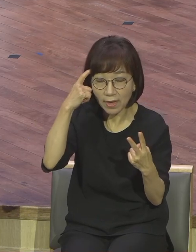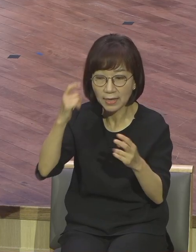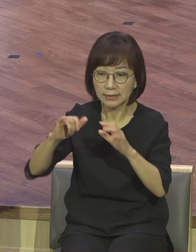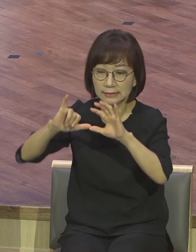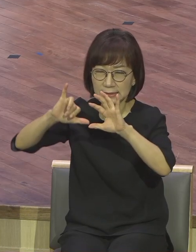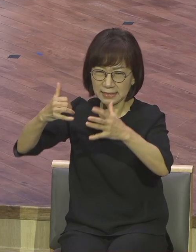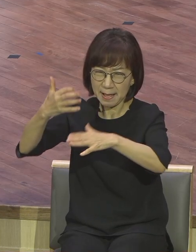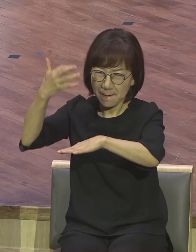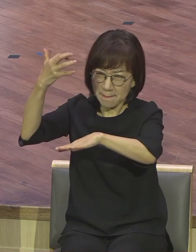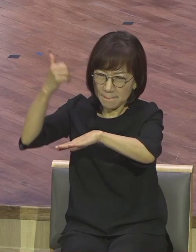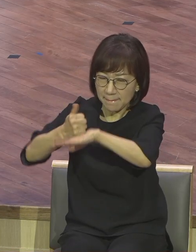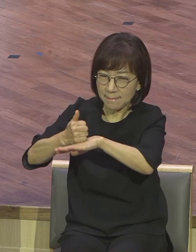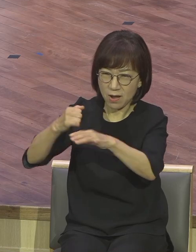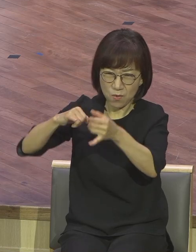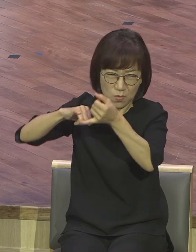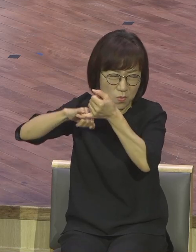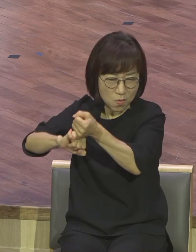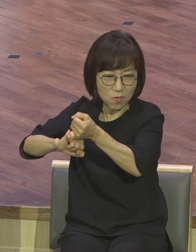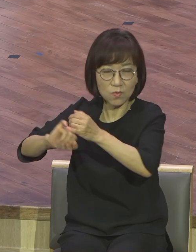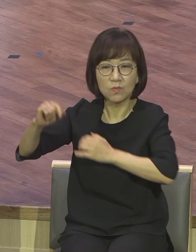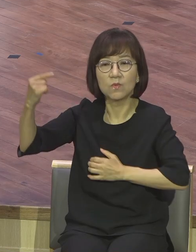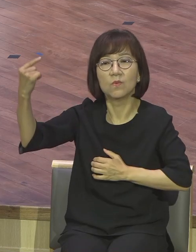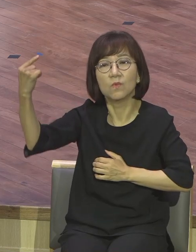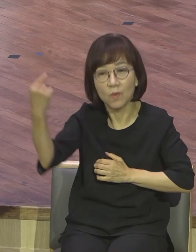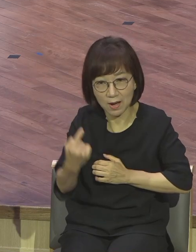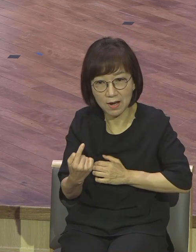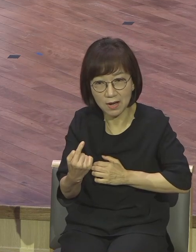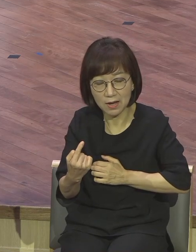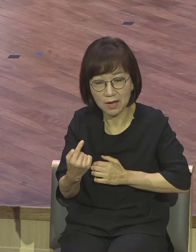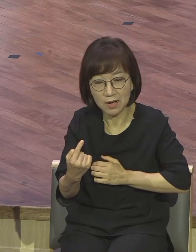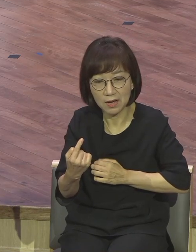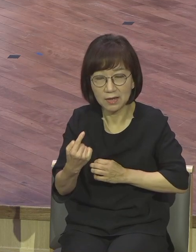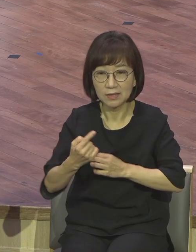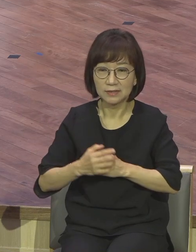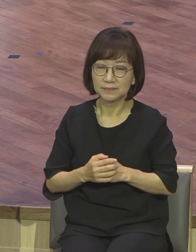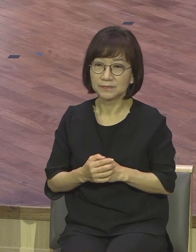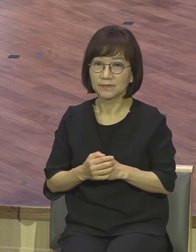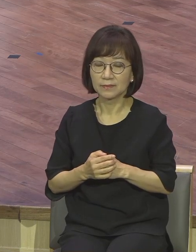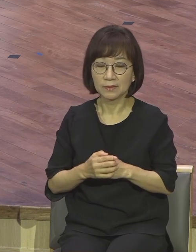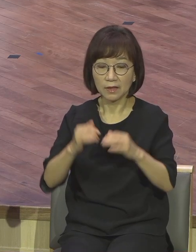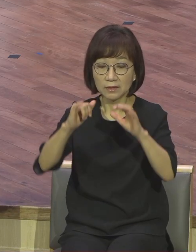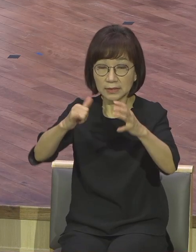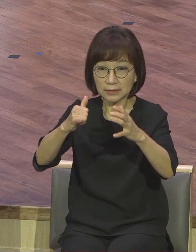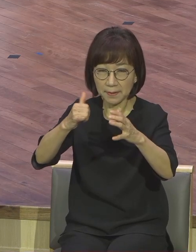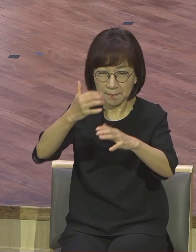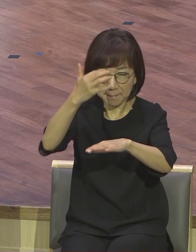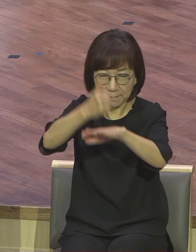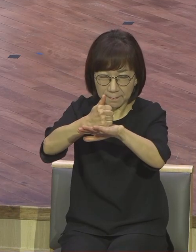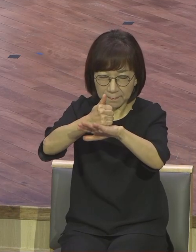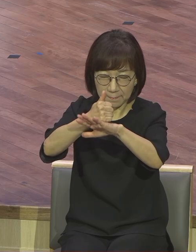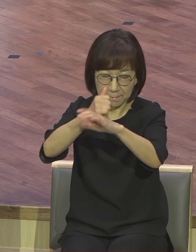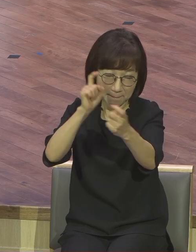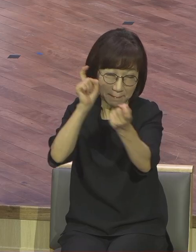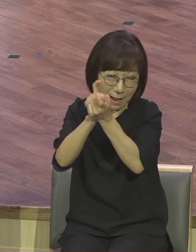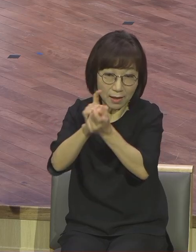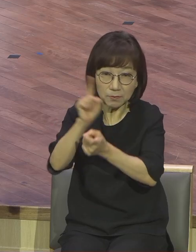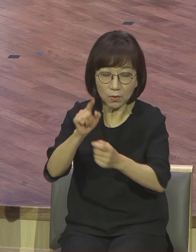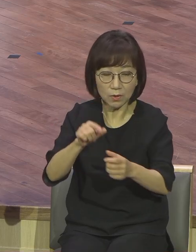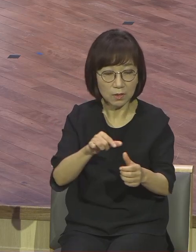그 종말의 결과는 두 가지로 나타납니다. 구원받지 못한 불신자들은 영벌의